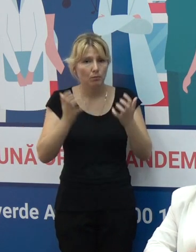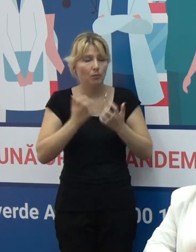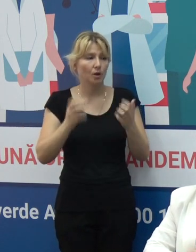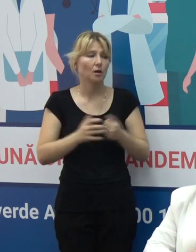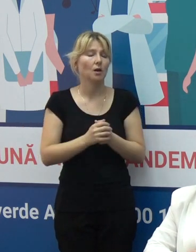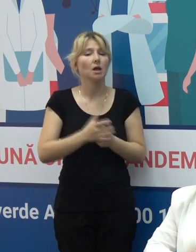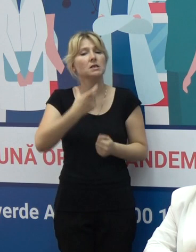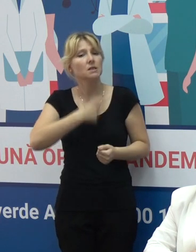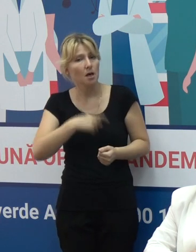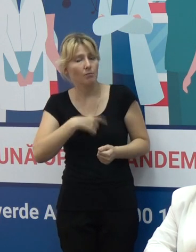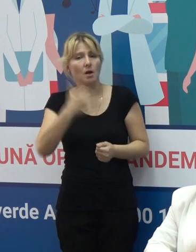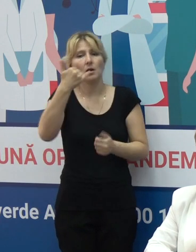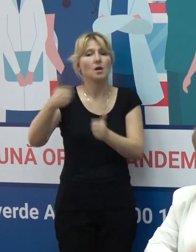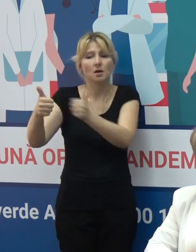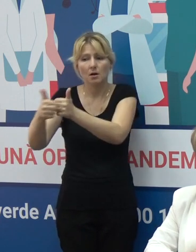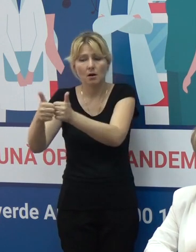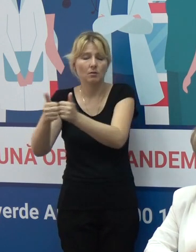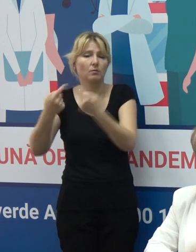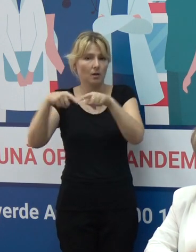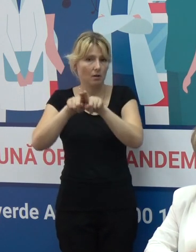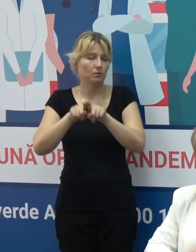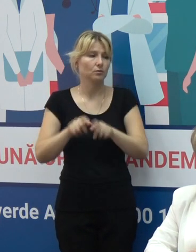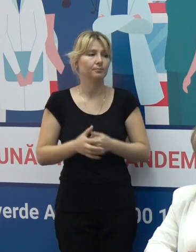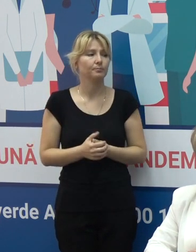și a dumneavoastră și a celor din jur.